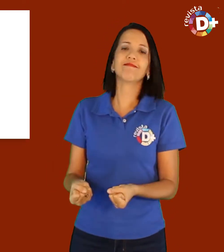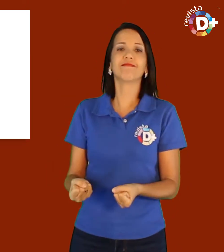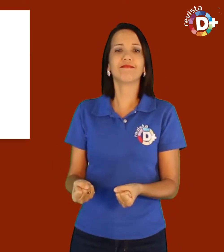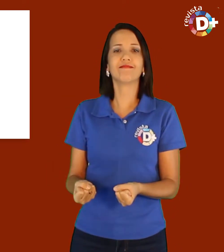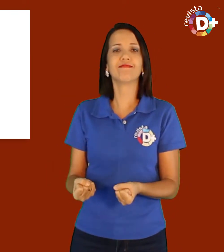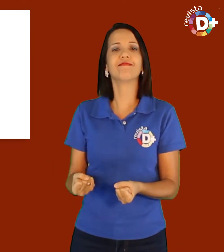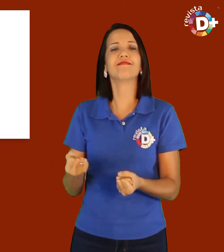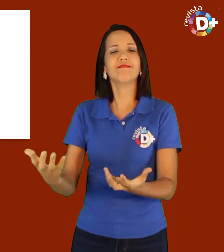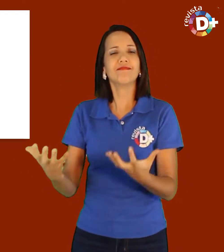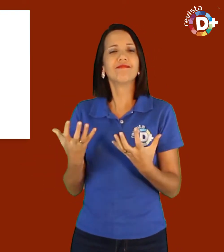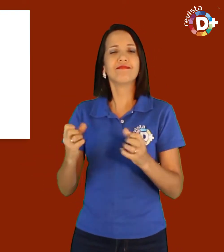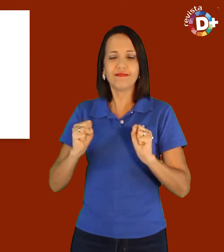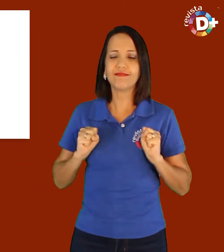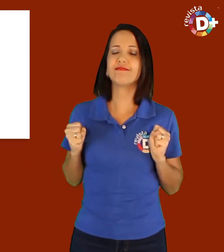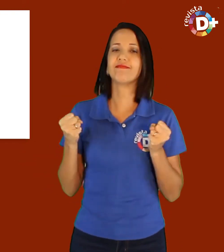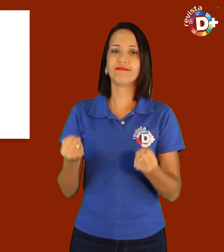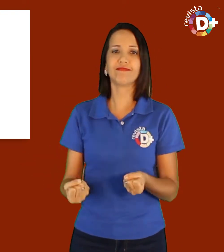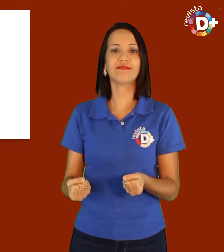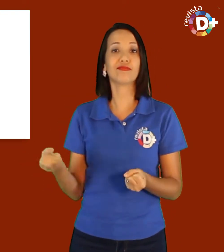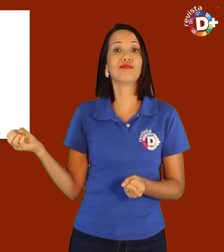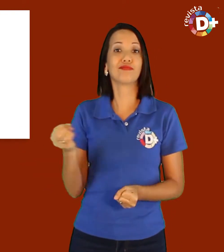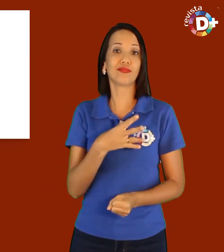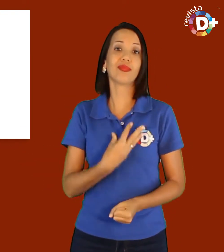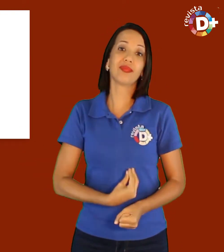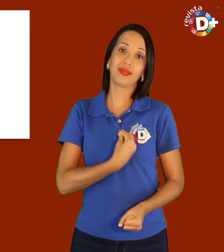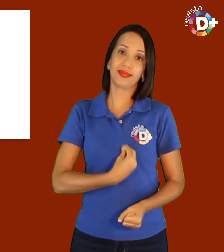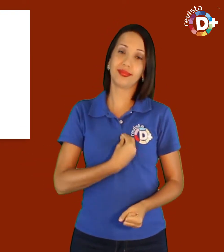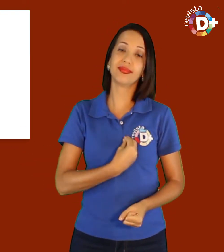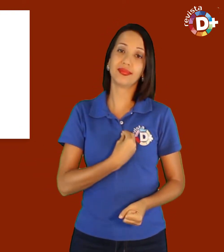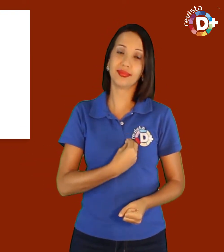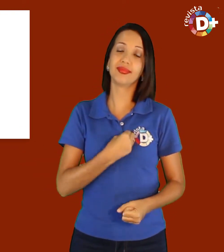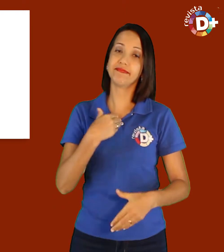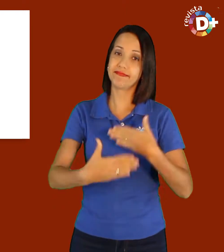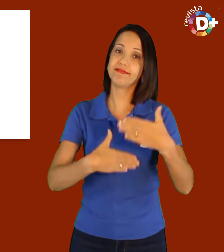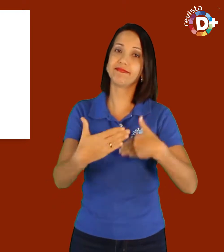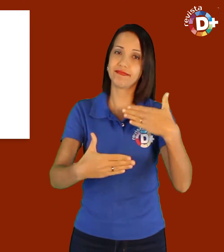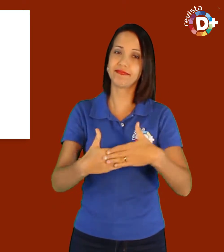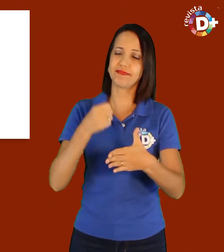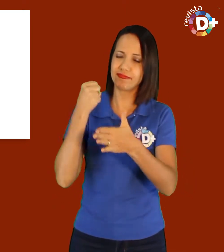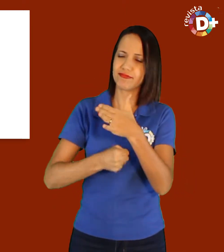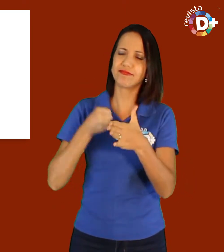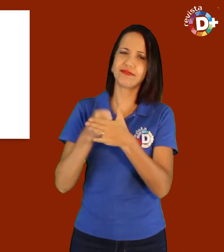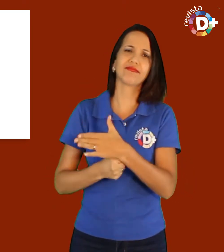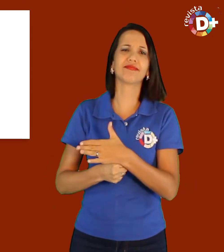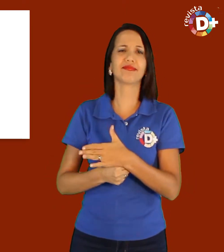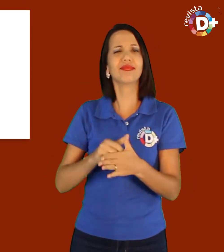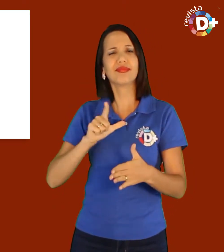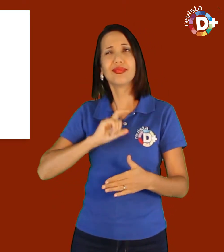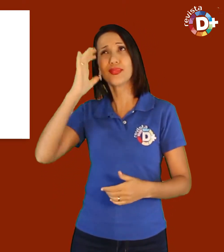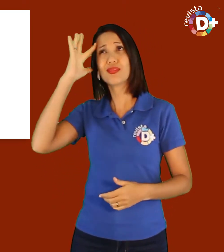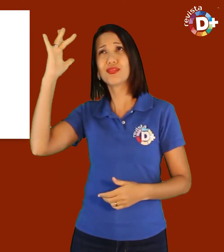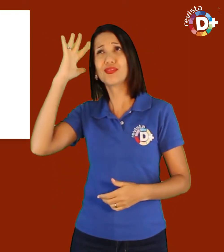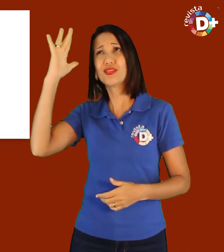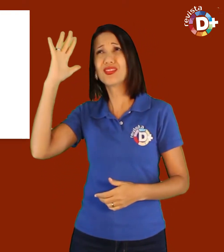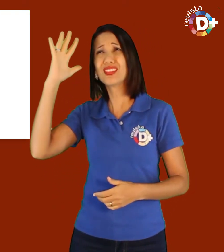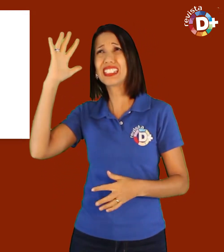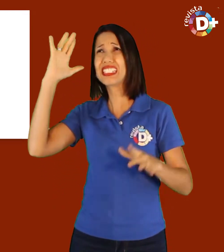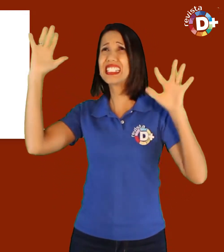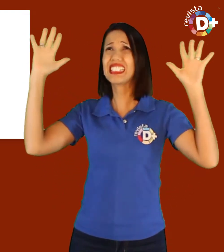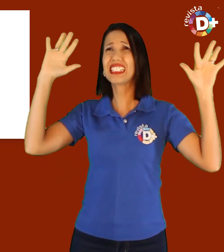Tive que encarar e enfrentar com garra e coragem essa minha nova realidade. A luta para redefinir os